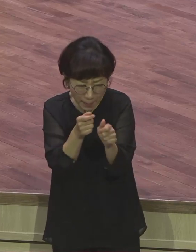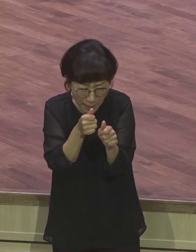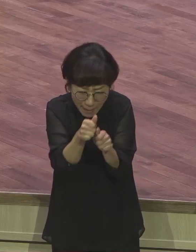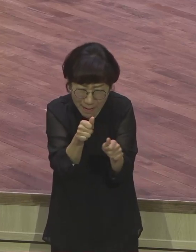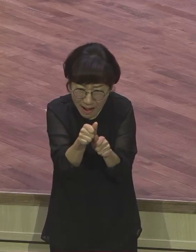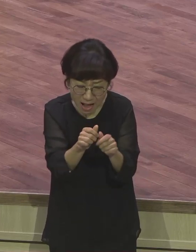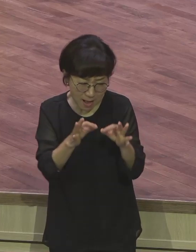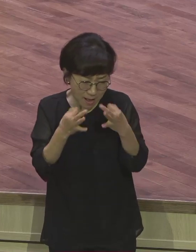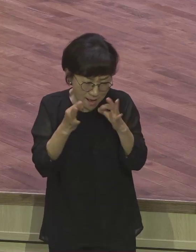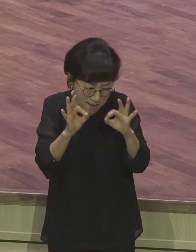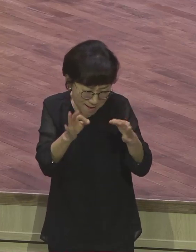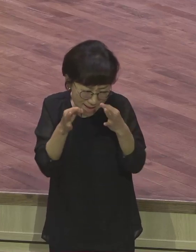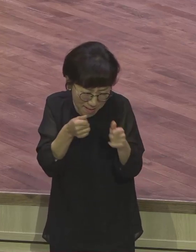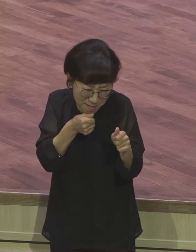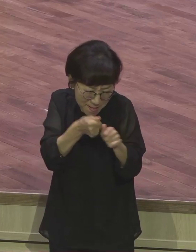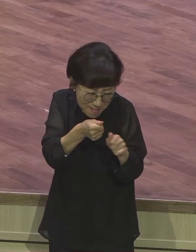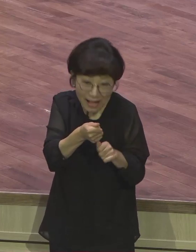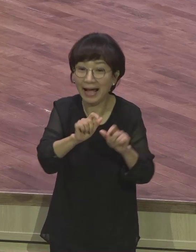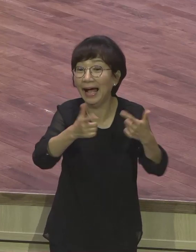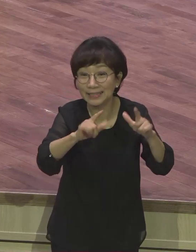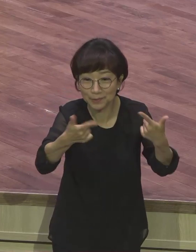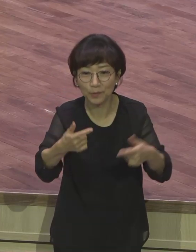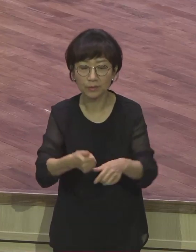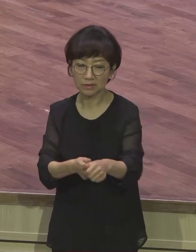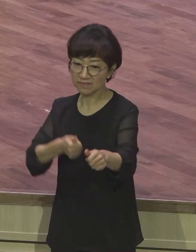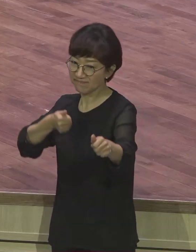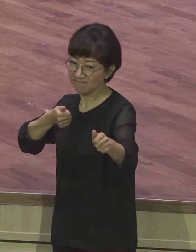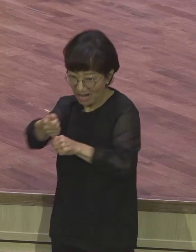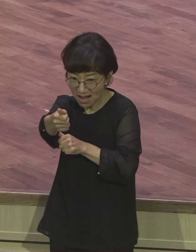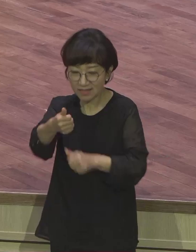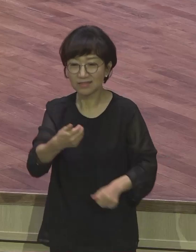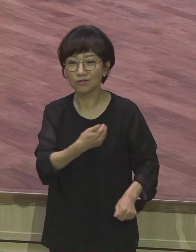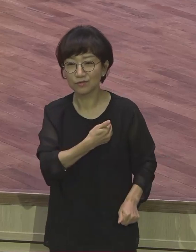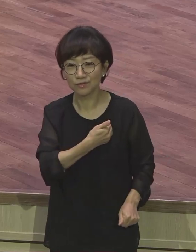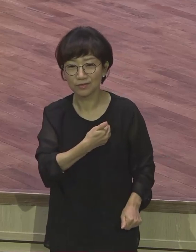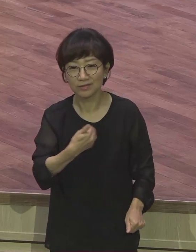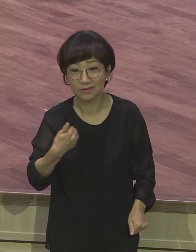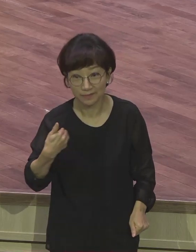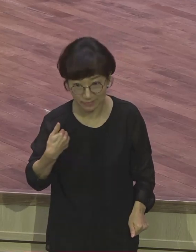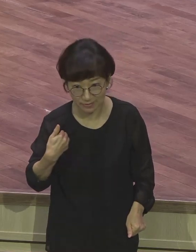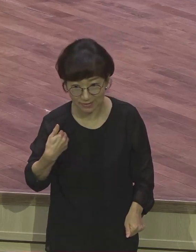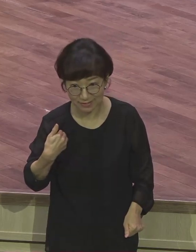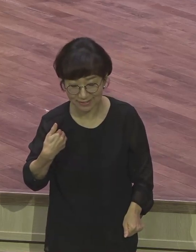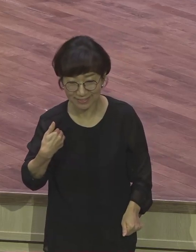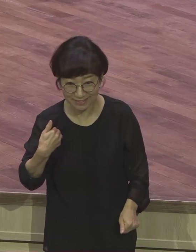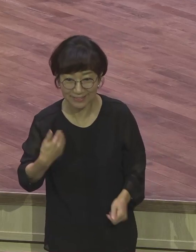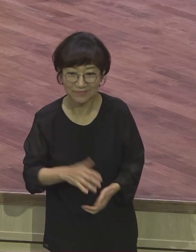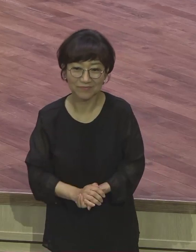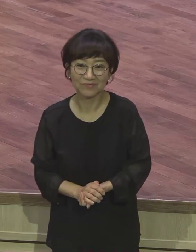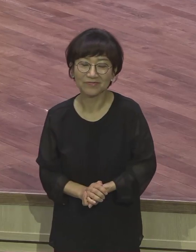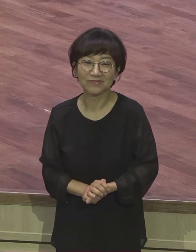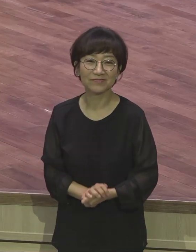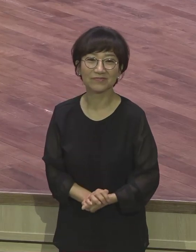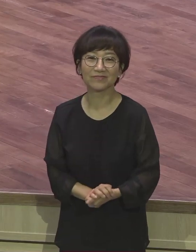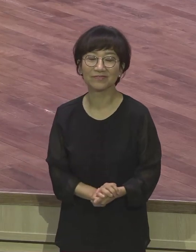넉넉히 이긴다고 했어요. 넉넉히. 여기에 지금 거의 다 속고 있어요. 거의 다 속고 있어요. 스스로 다 속고 있어요.